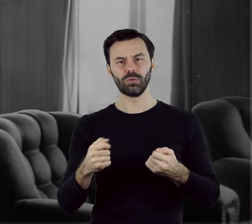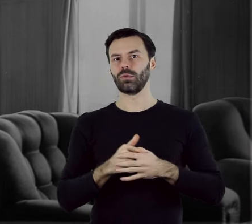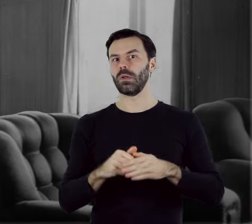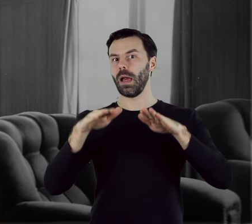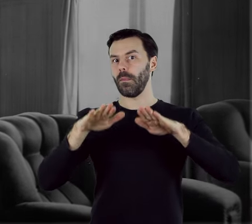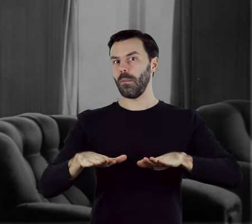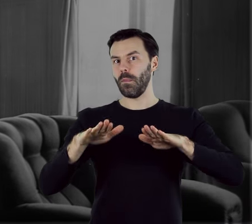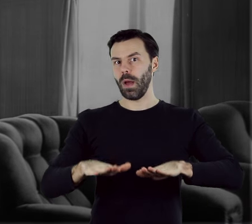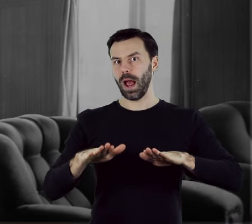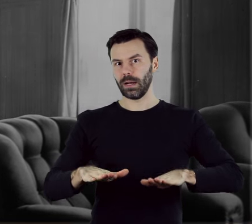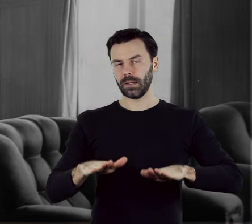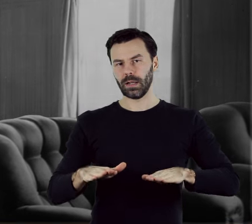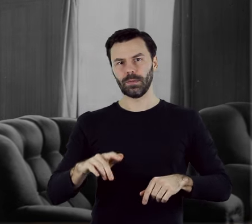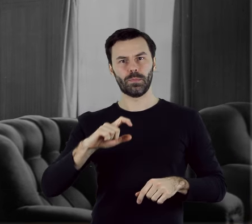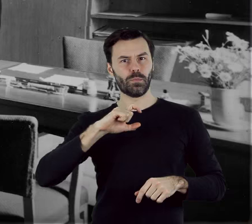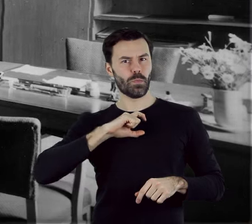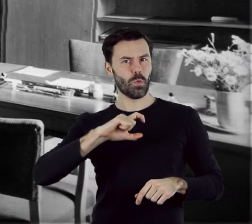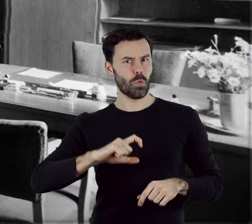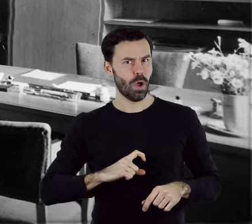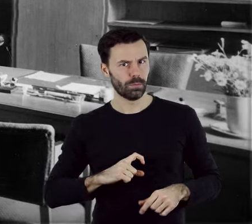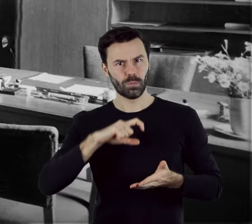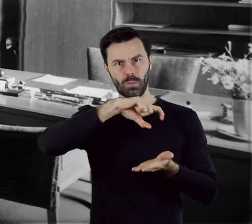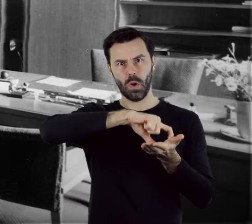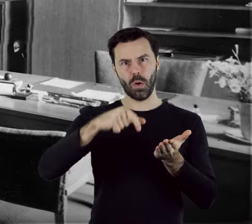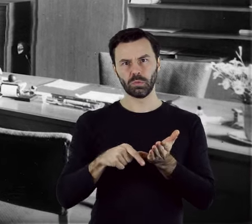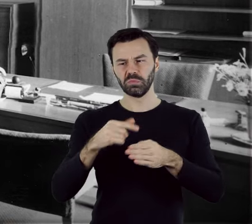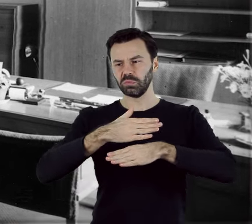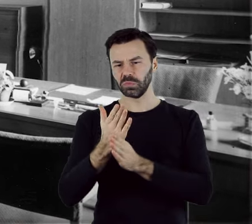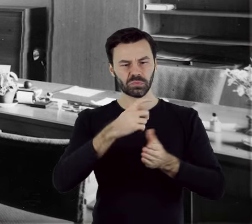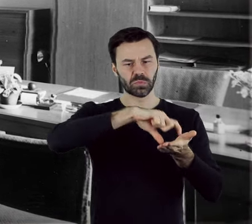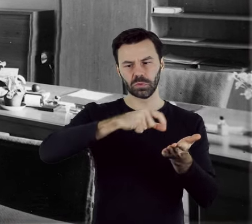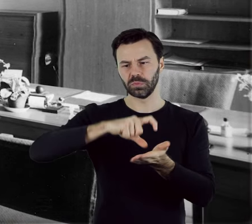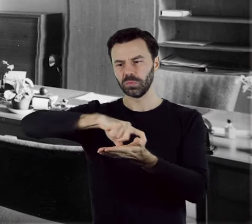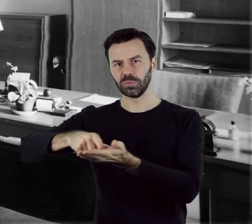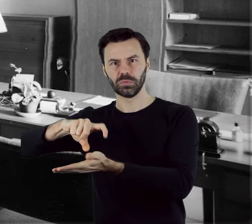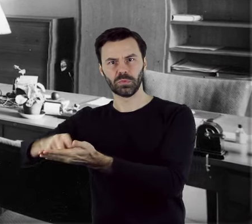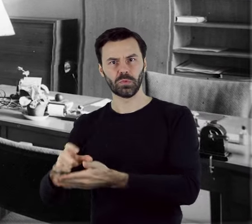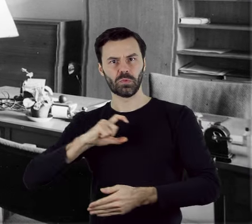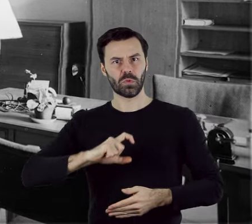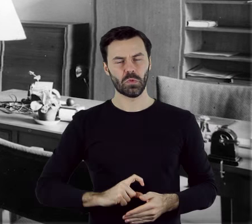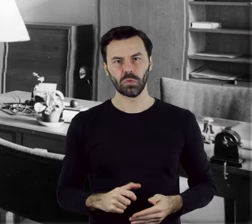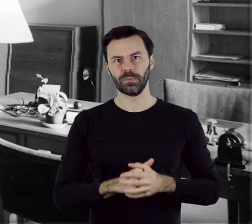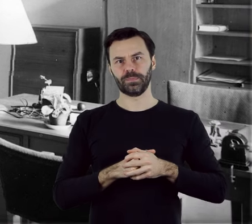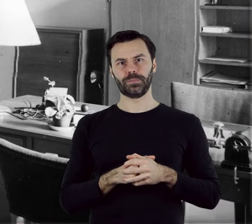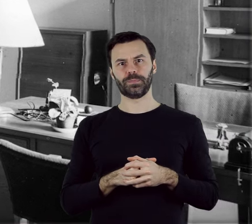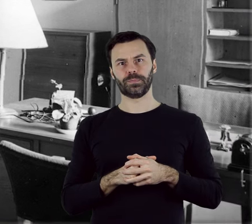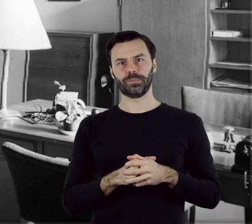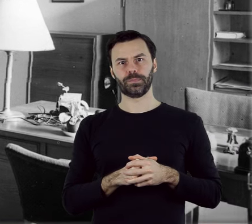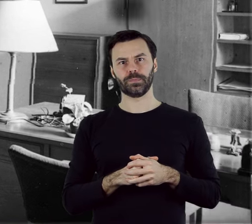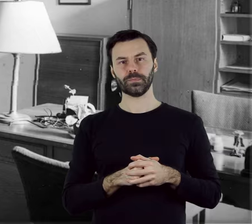dwie kondygnacje. Dolna została adaptowana na pomieszczenie biurowe i mniejsze pokoje. W wyniku